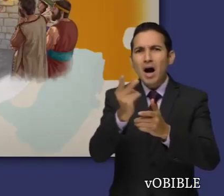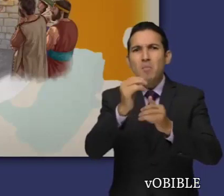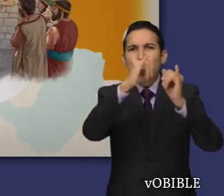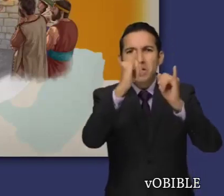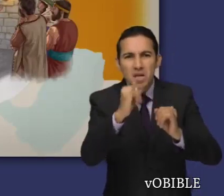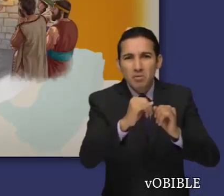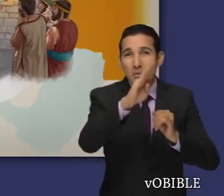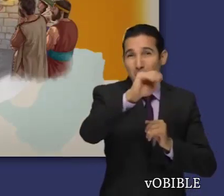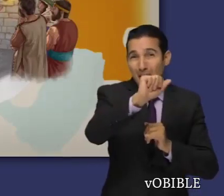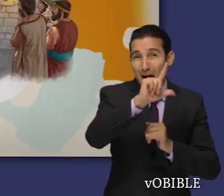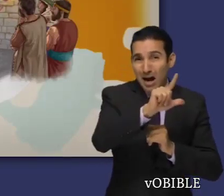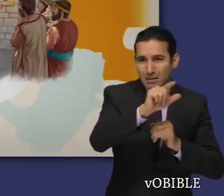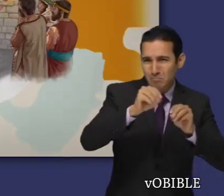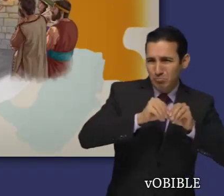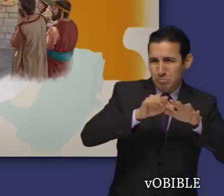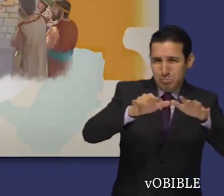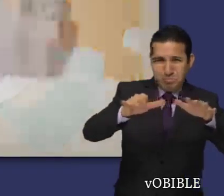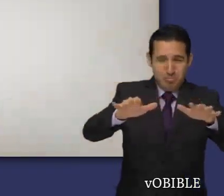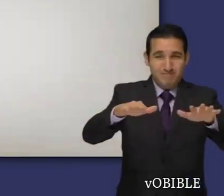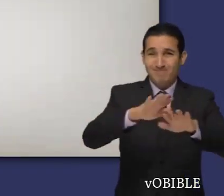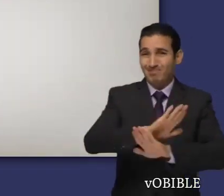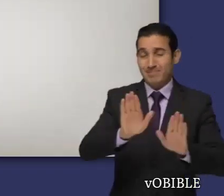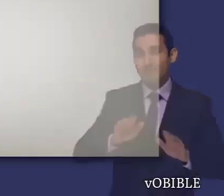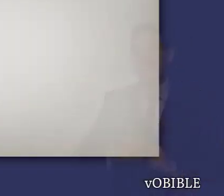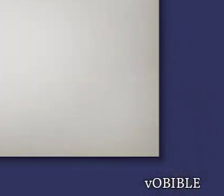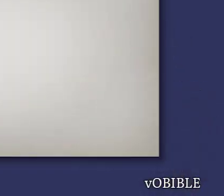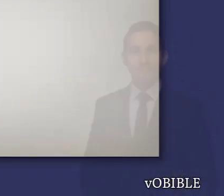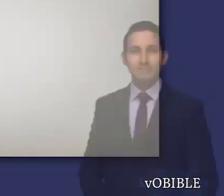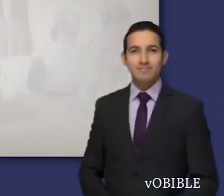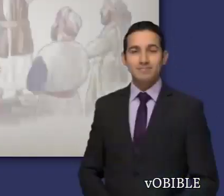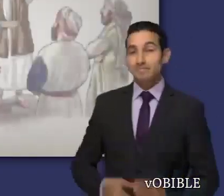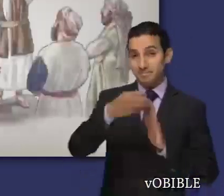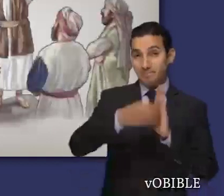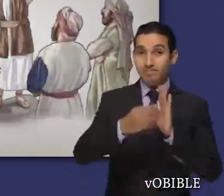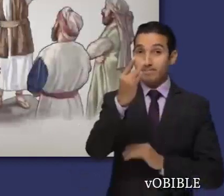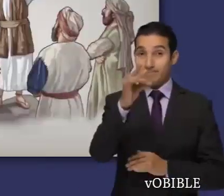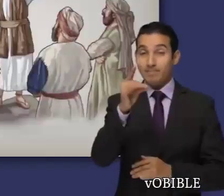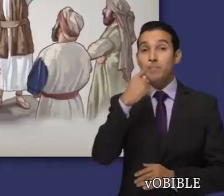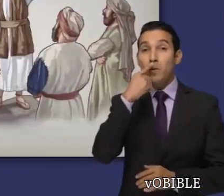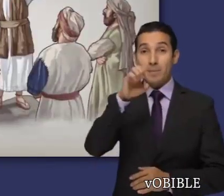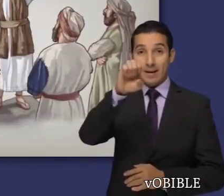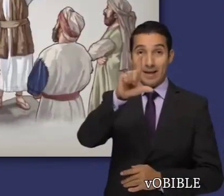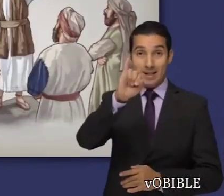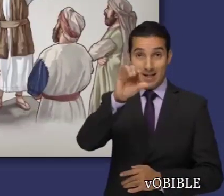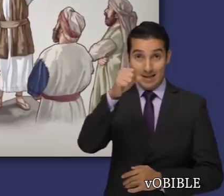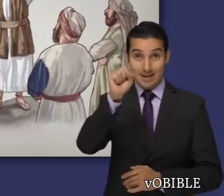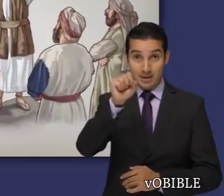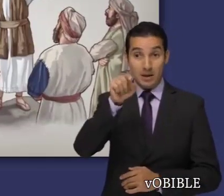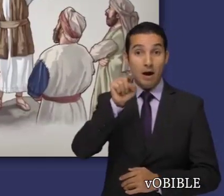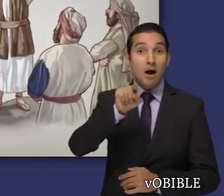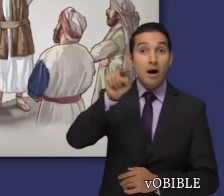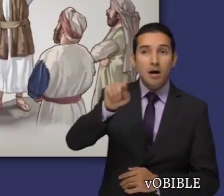adoración de Baal en el reino. En el capítulo 18, el profeta Elías propone ir al monte